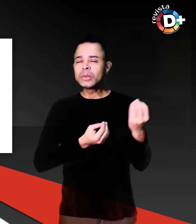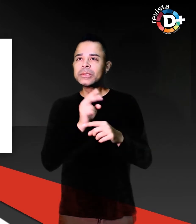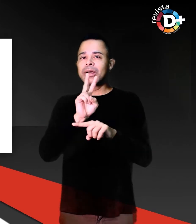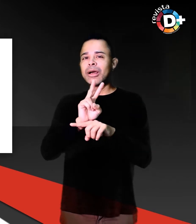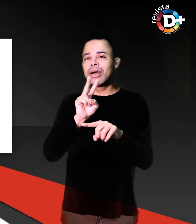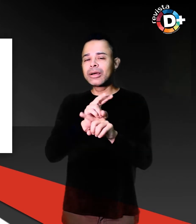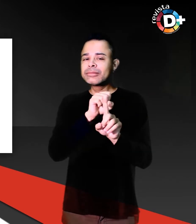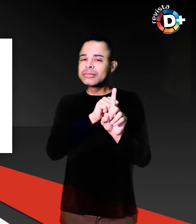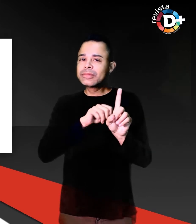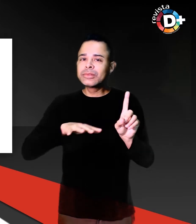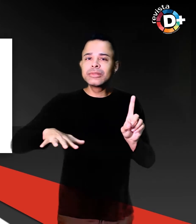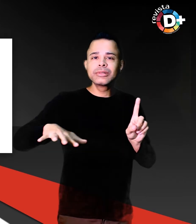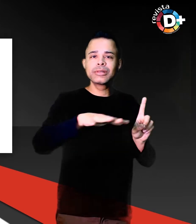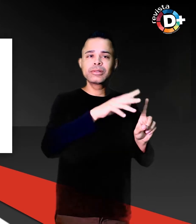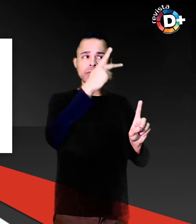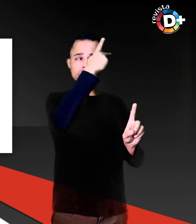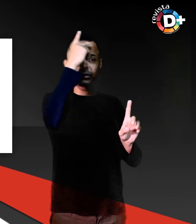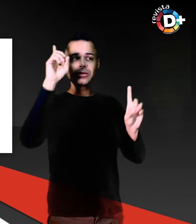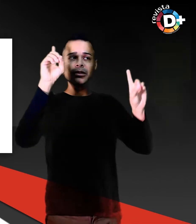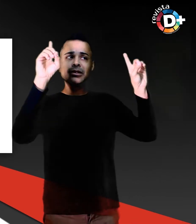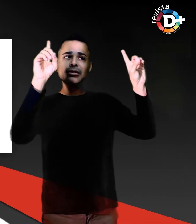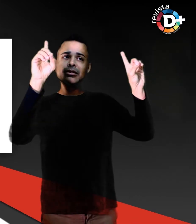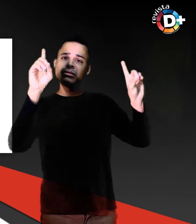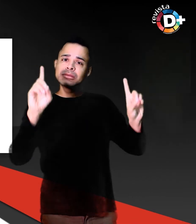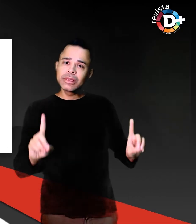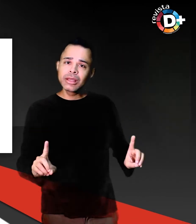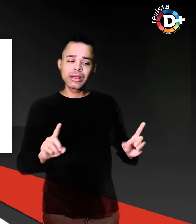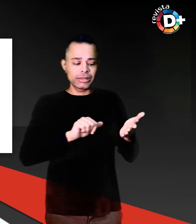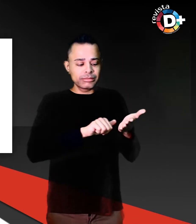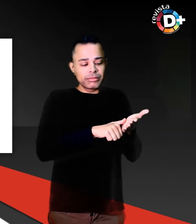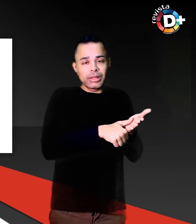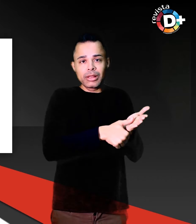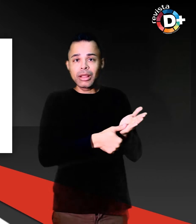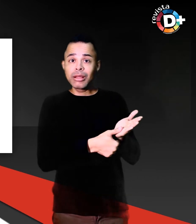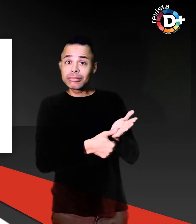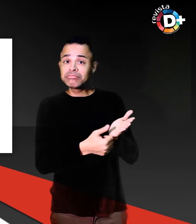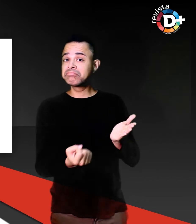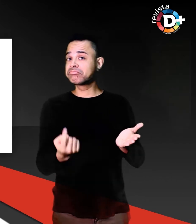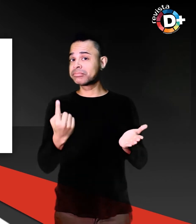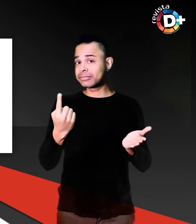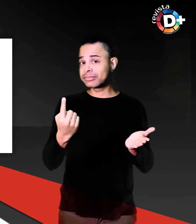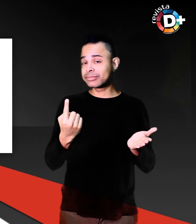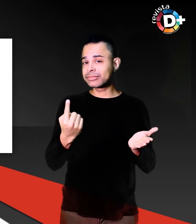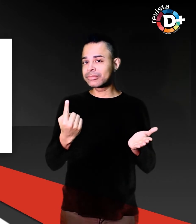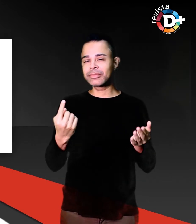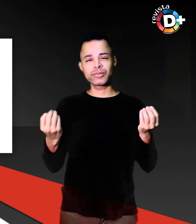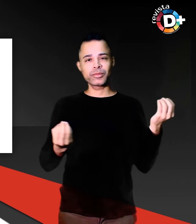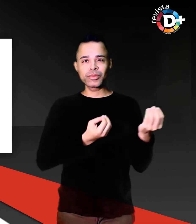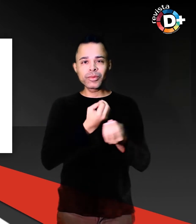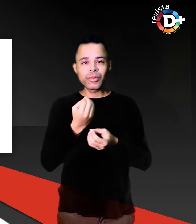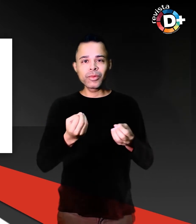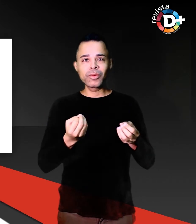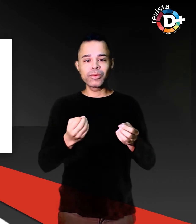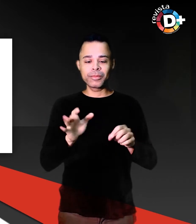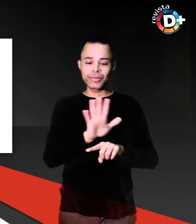está na nova série americana Minha Vida com Síndrome de Down estreada em maio no canal